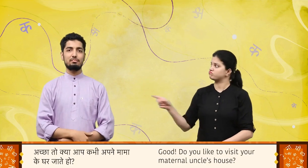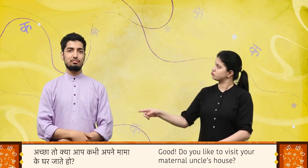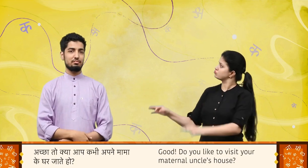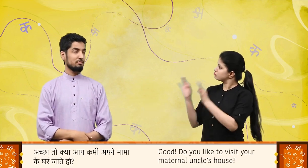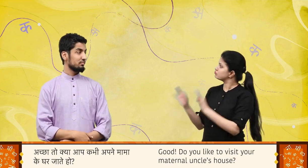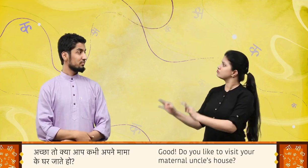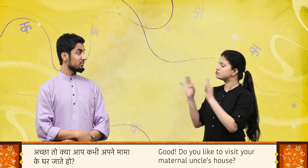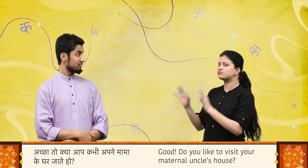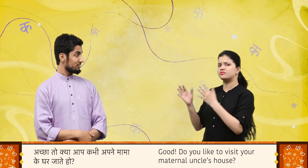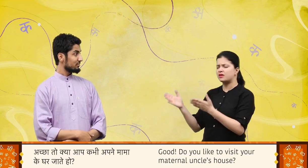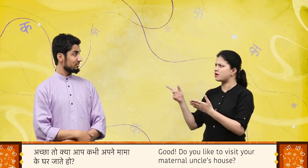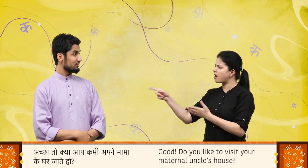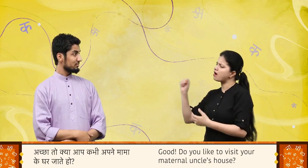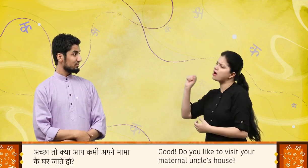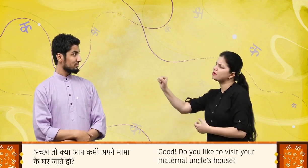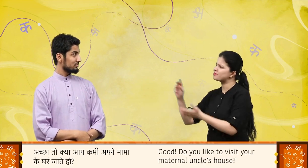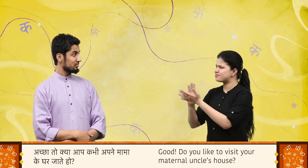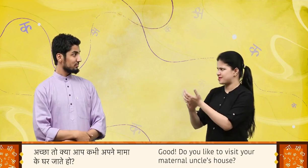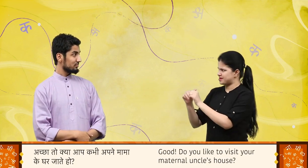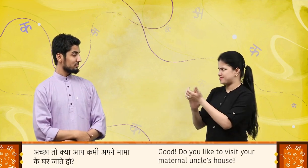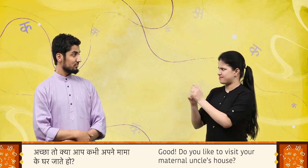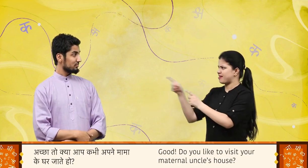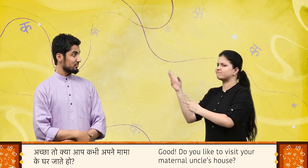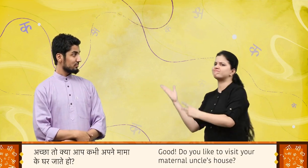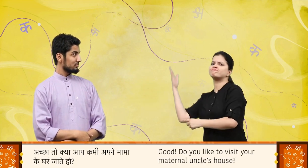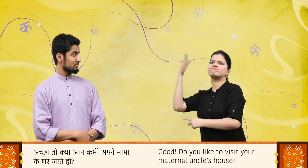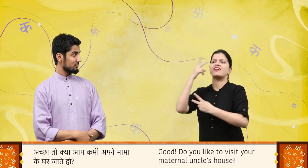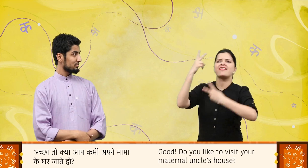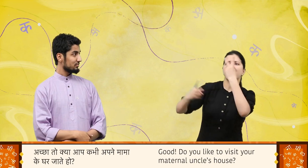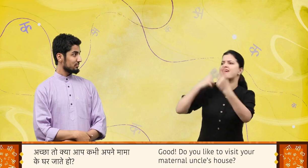अच्छा, तो क्या आप कभी अपने मामा के घर गए हैं?